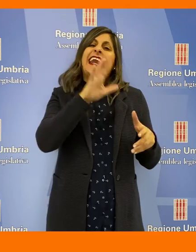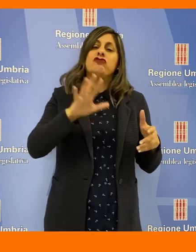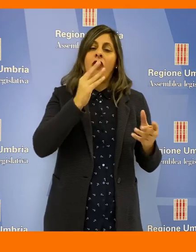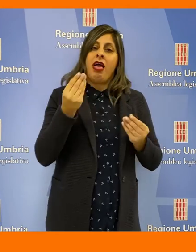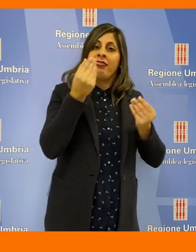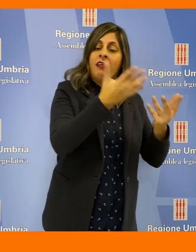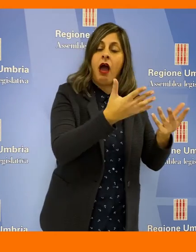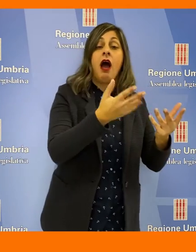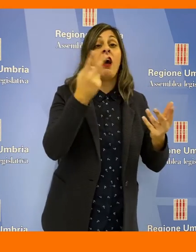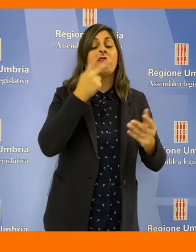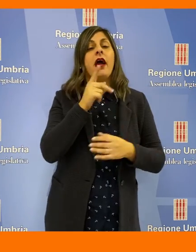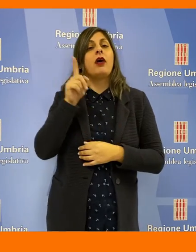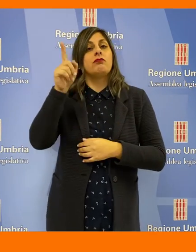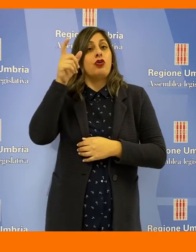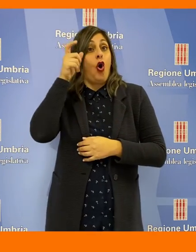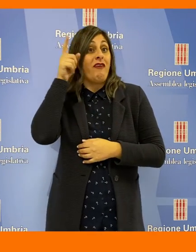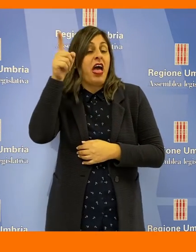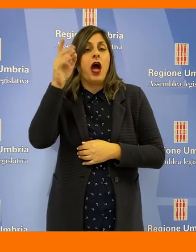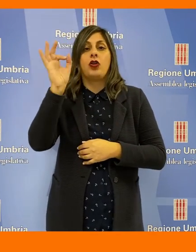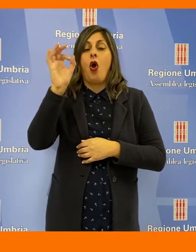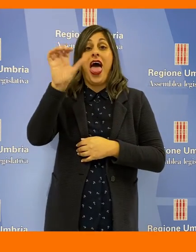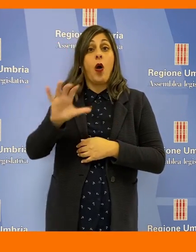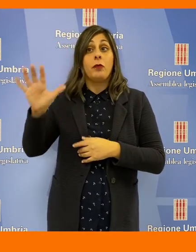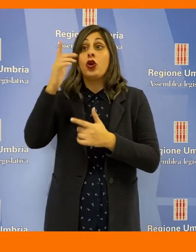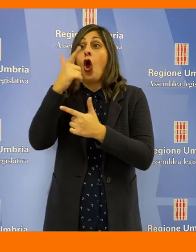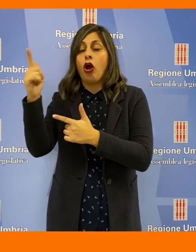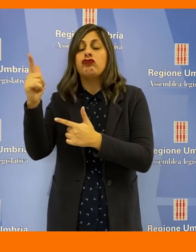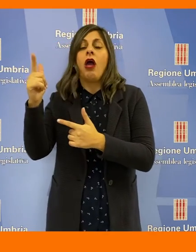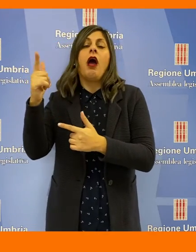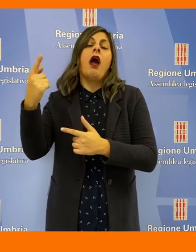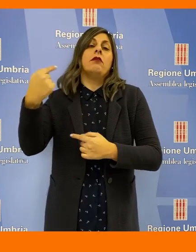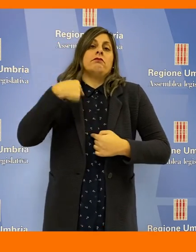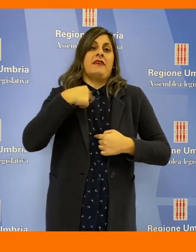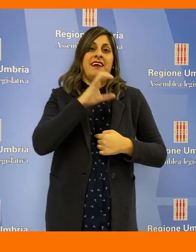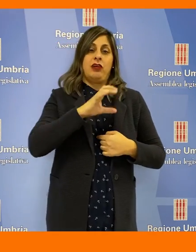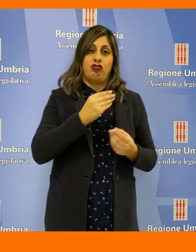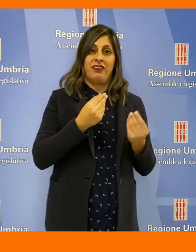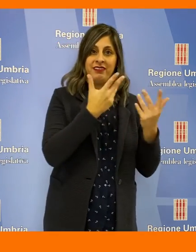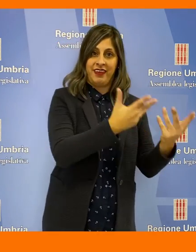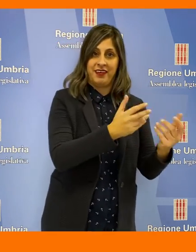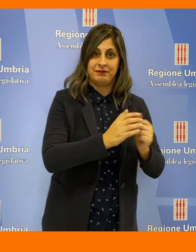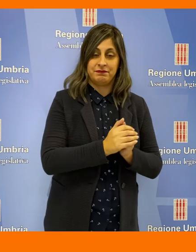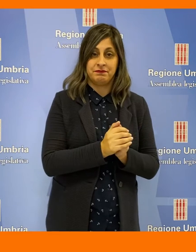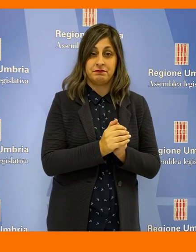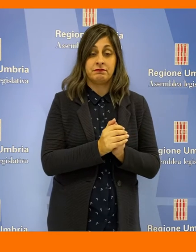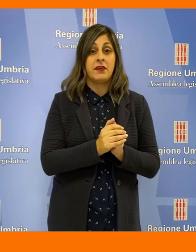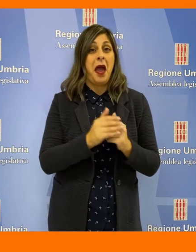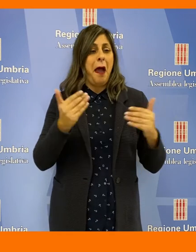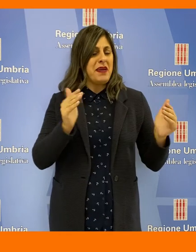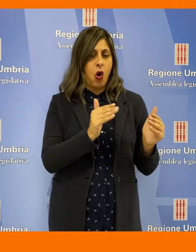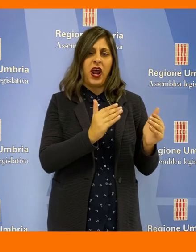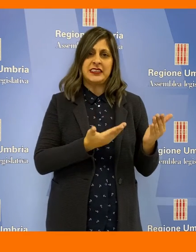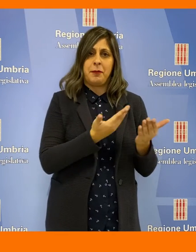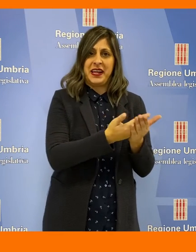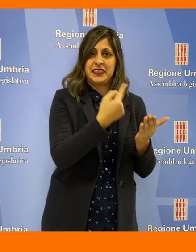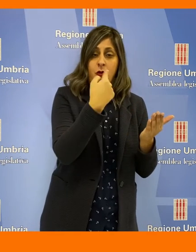provvedimenti regionali e che non godano di misure equipollenti con provvedimenti statali o comunitari, presentata dalla minoranza e poi